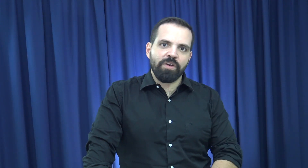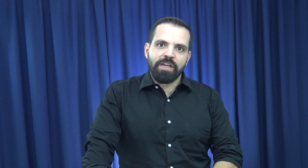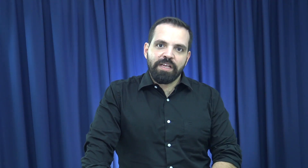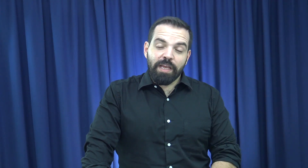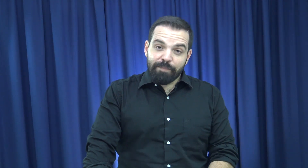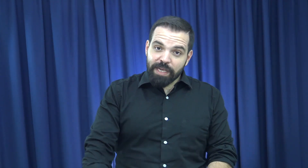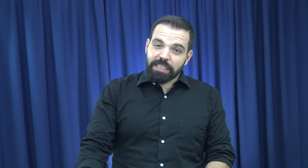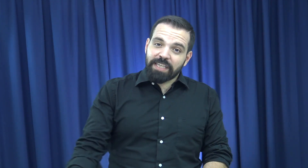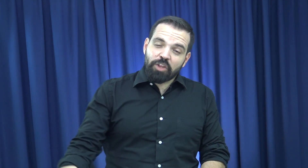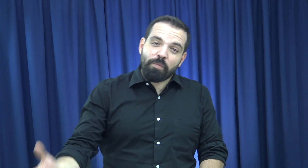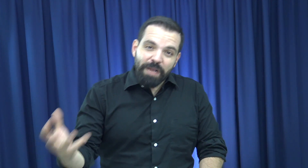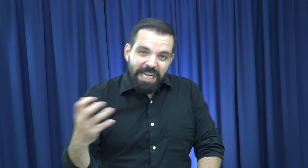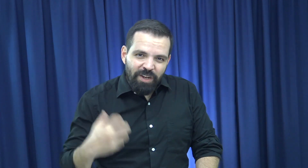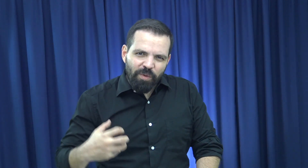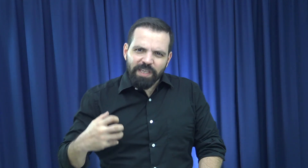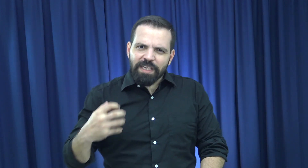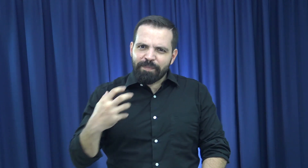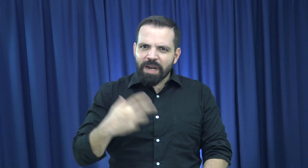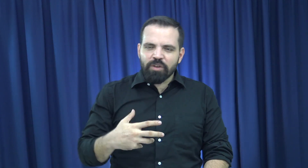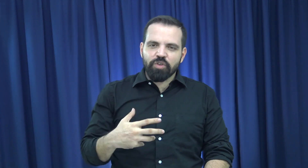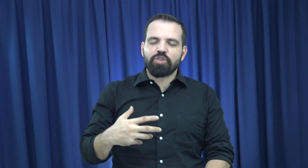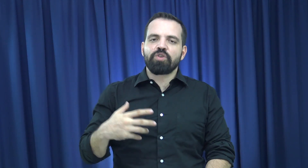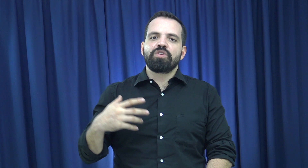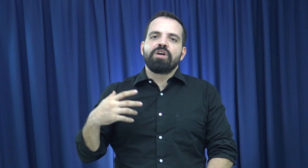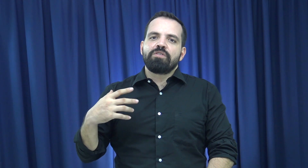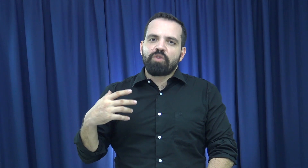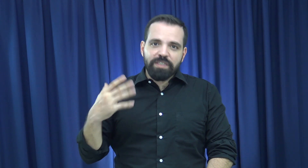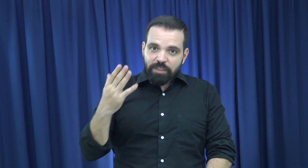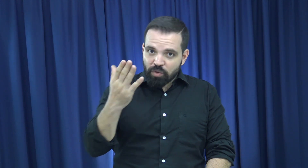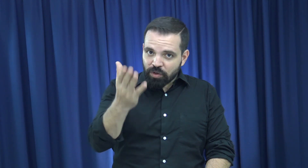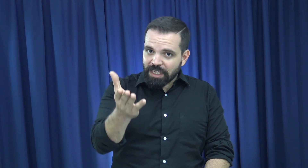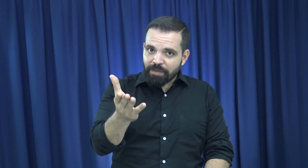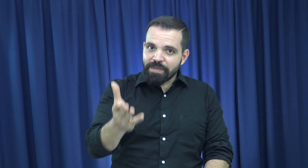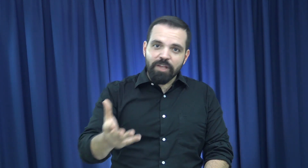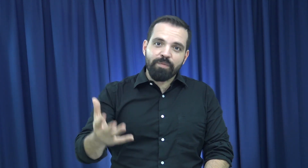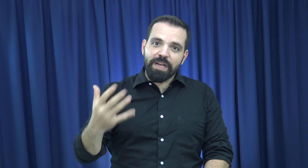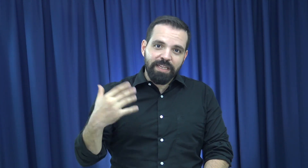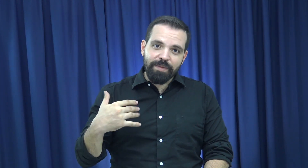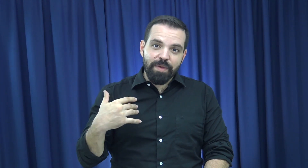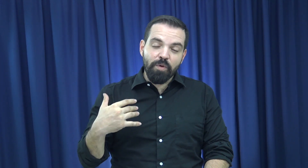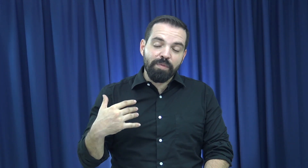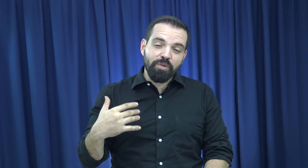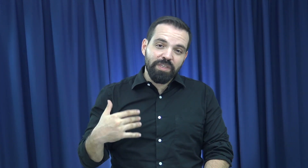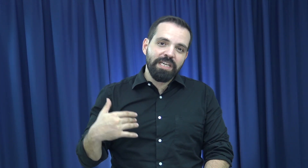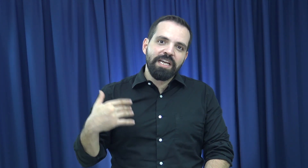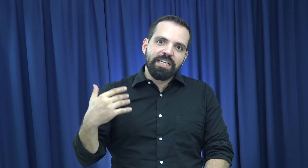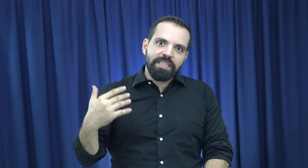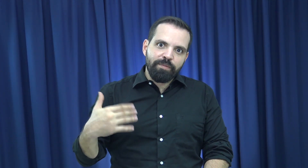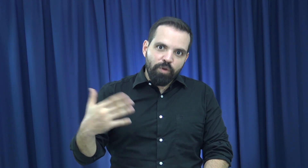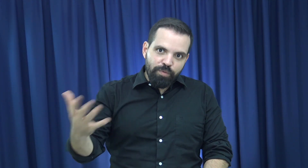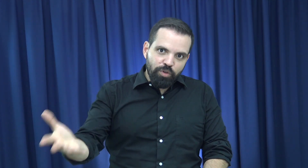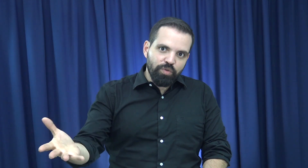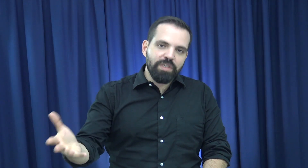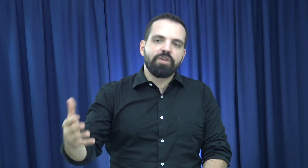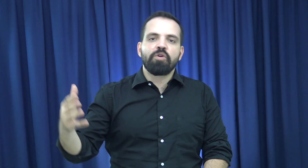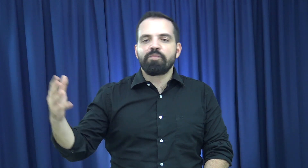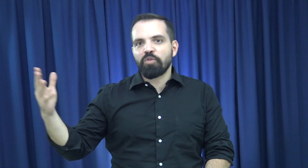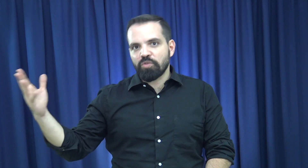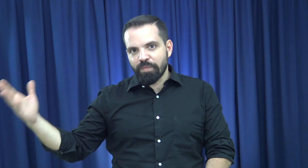que implican cierto peligro, quizás para nosotros o quizás tú no tengas miedo para ti mismo, pero sí temor por tus hijos, por tu